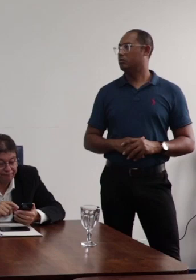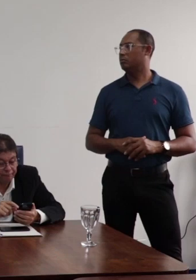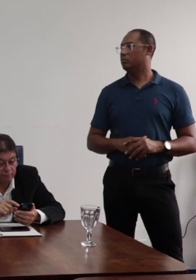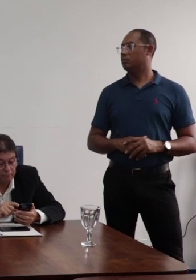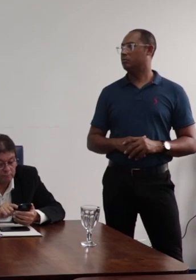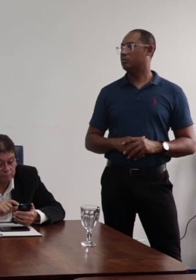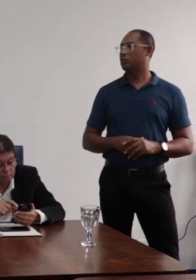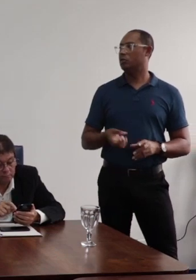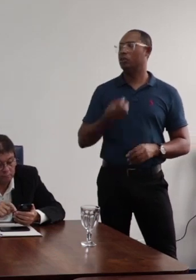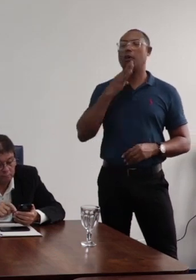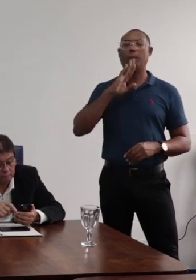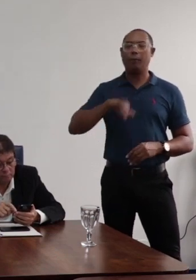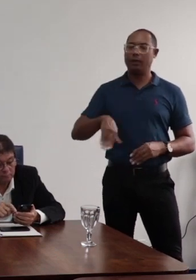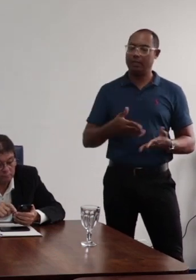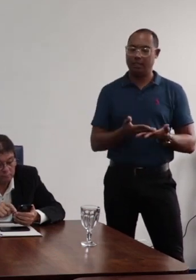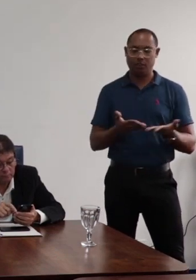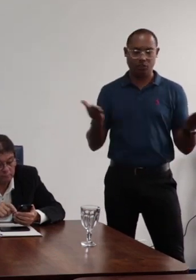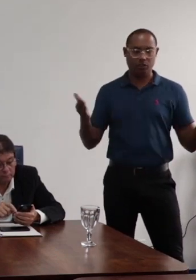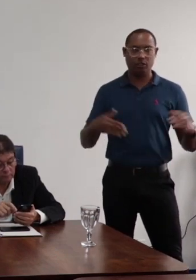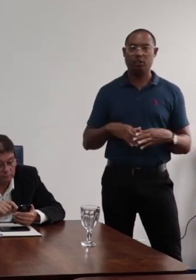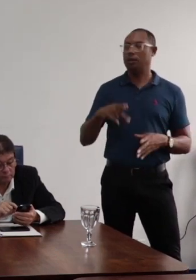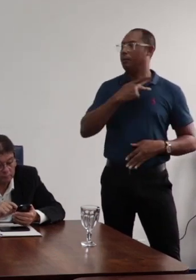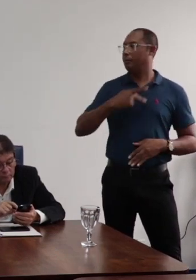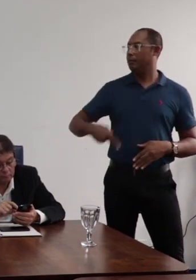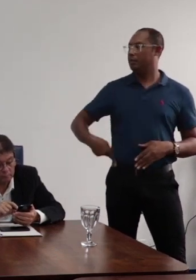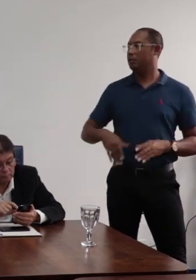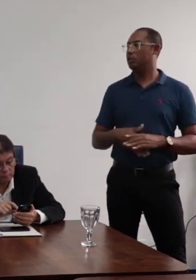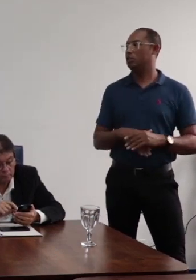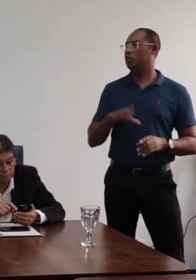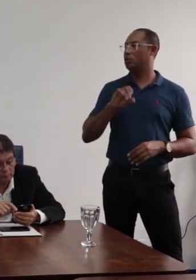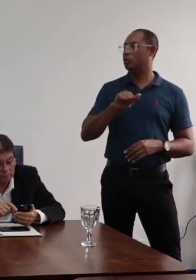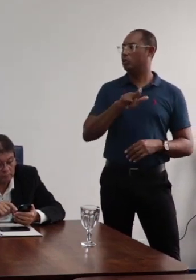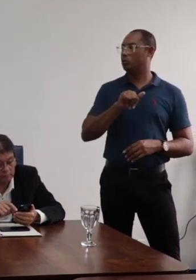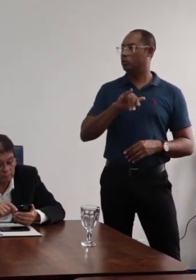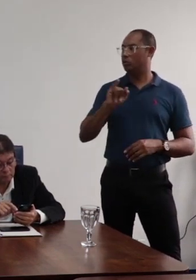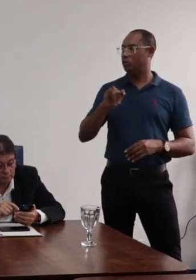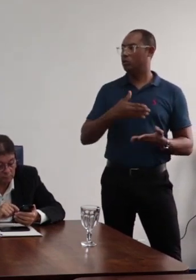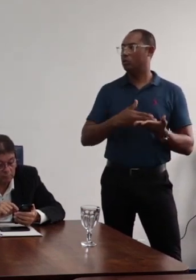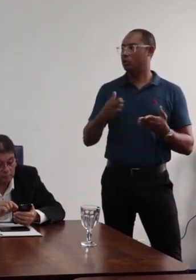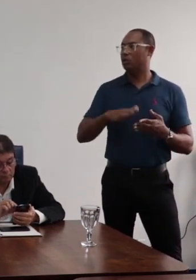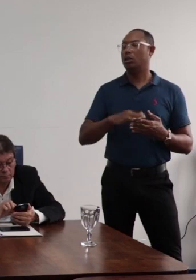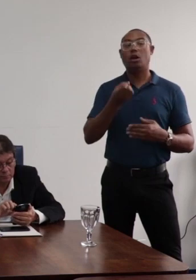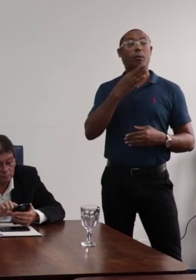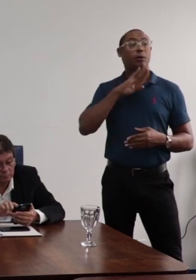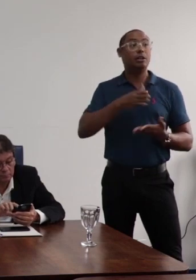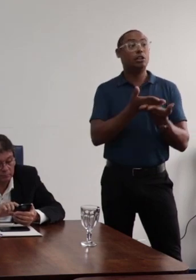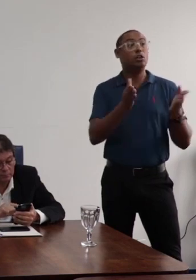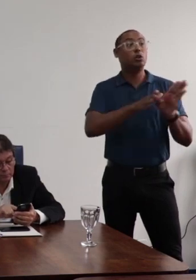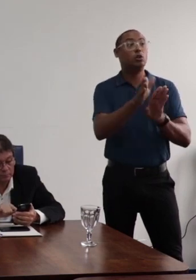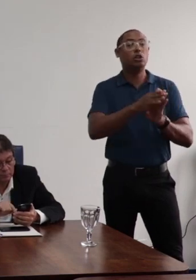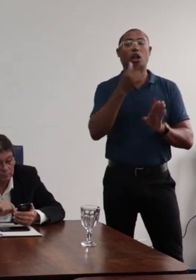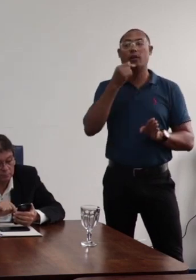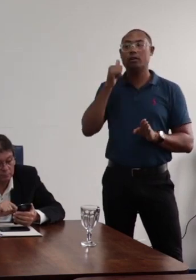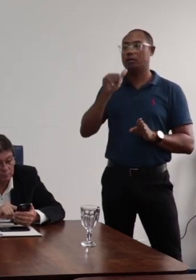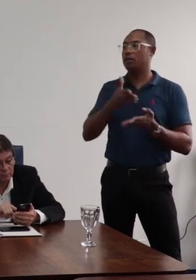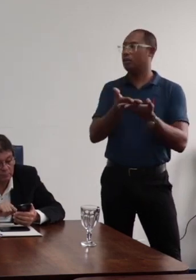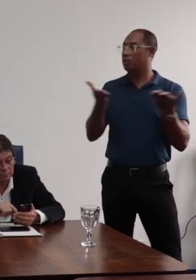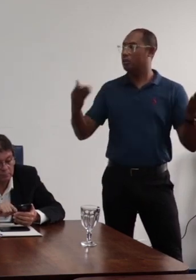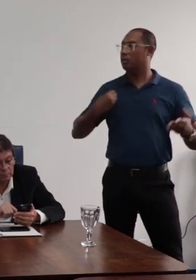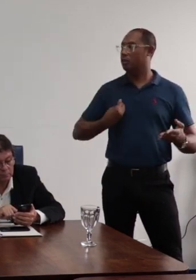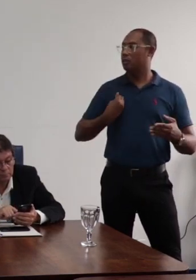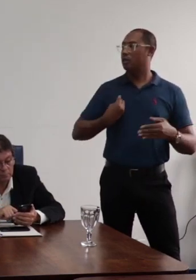Boa tarde, presidente do Consume, boa tarde, conselheiros e conselheiras e demais